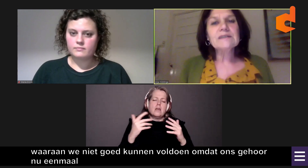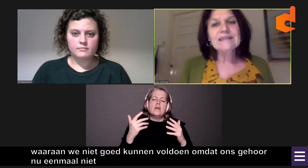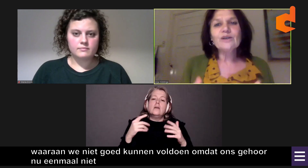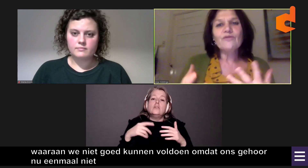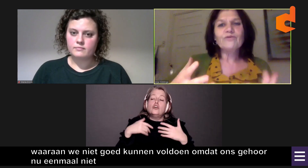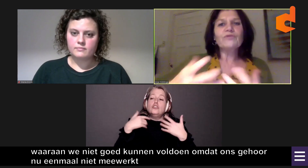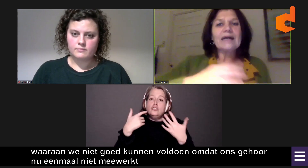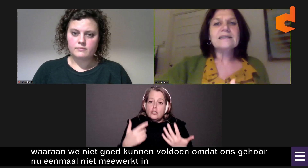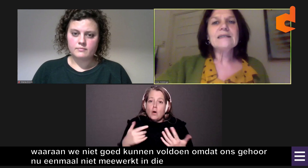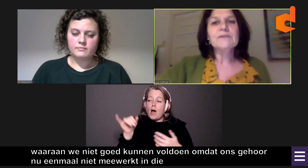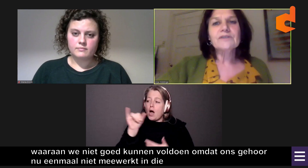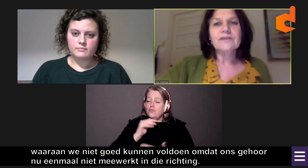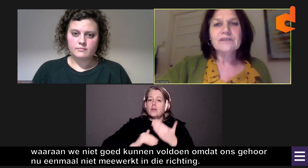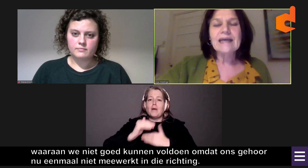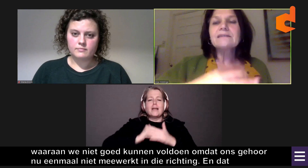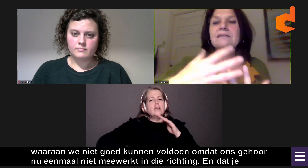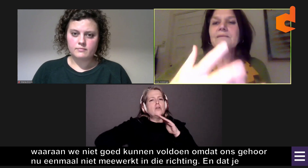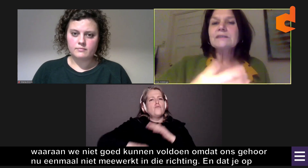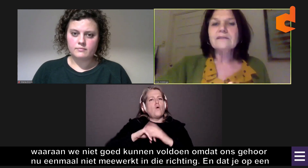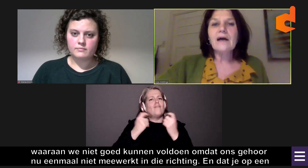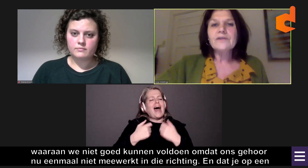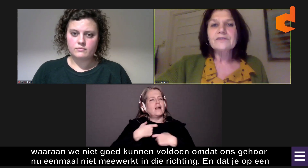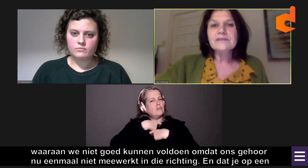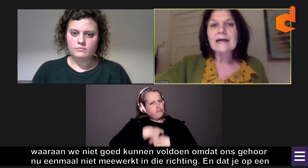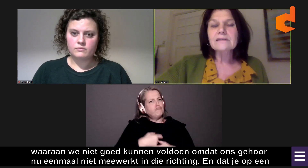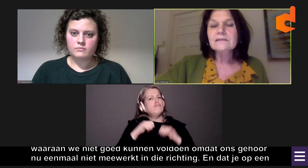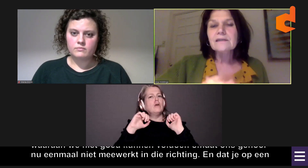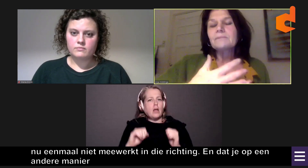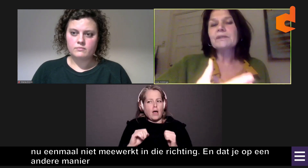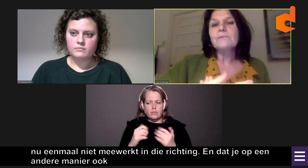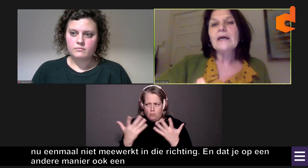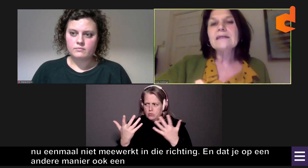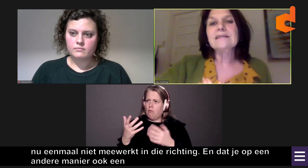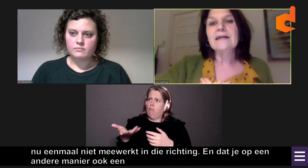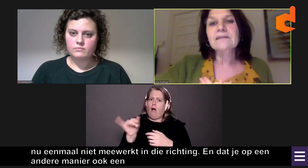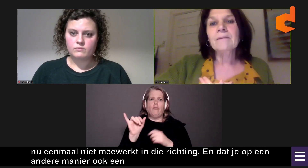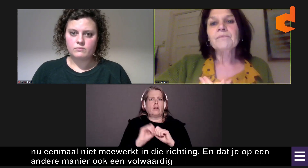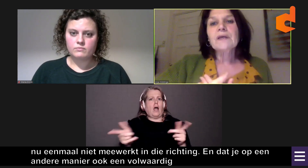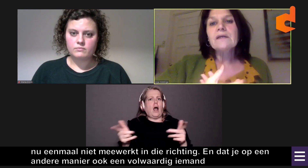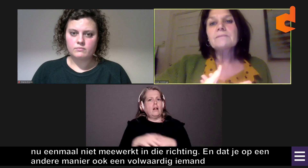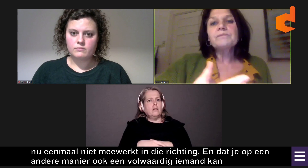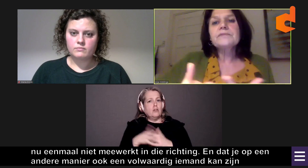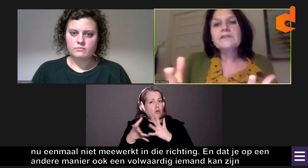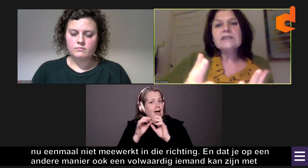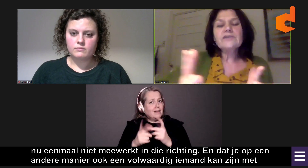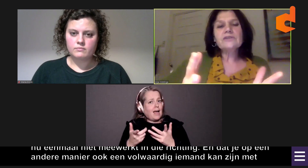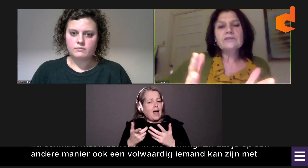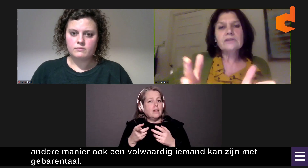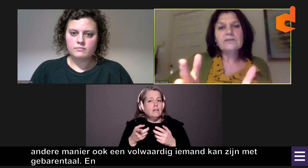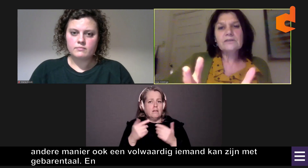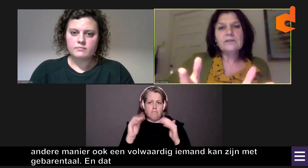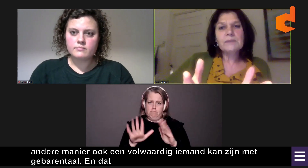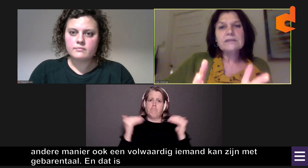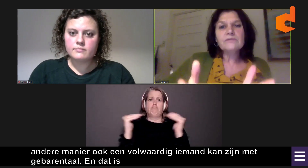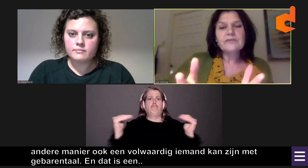andere manier een volwaardig iemand kan zijn, met een andere taal, met gebarentaal, dat is